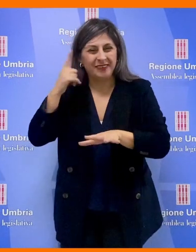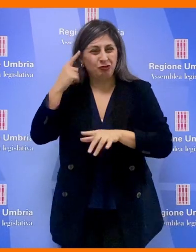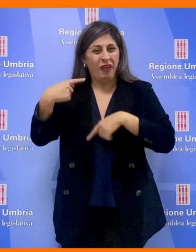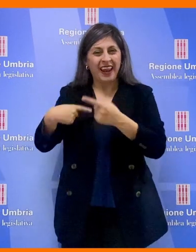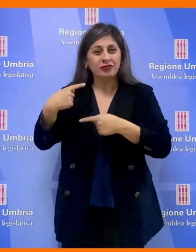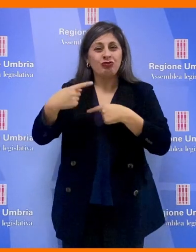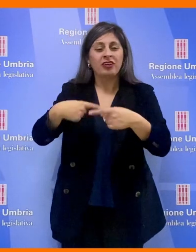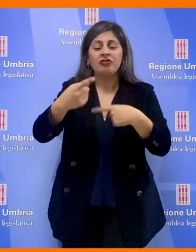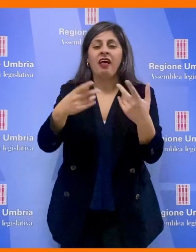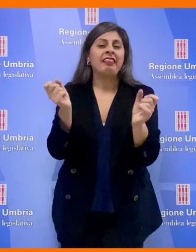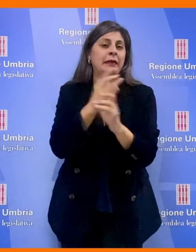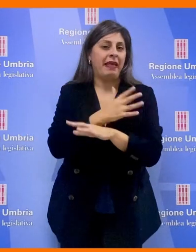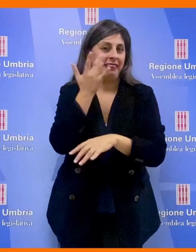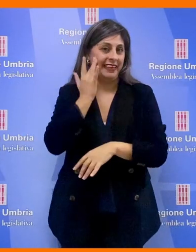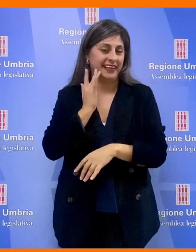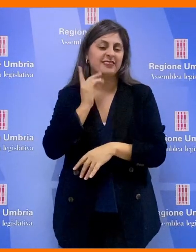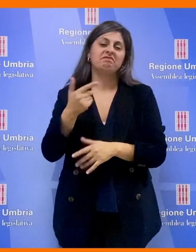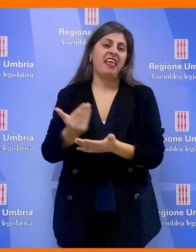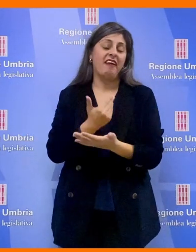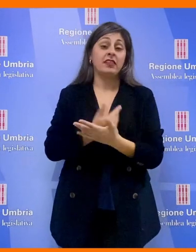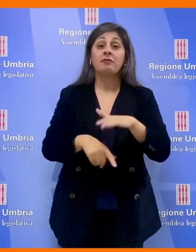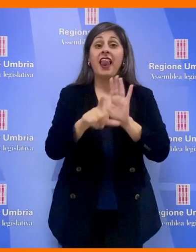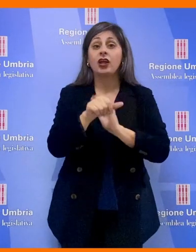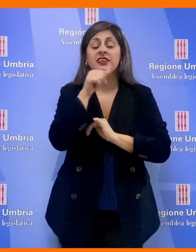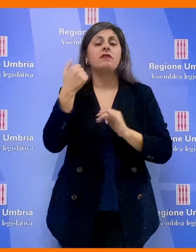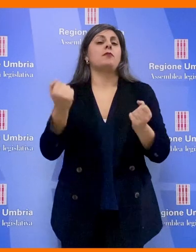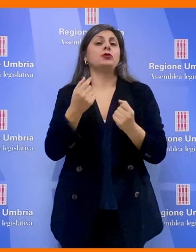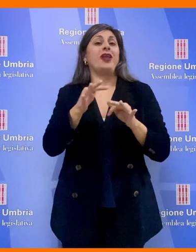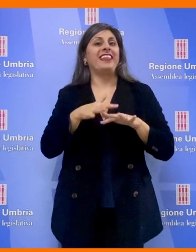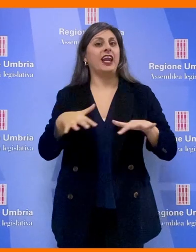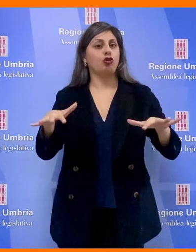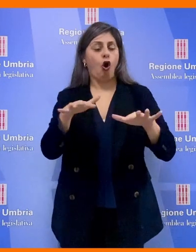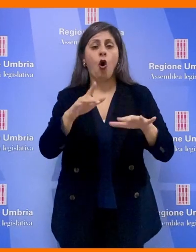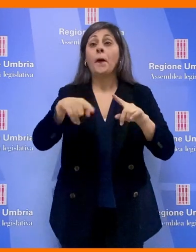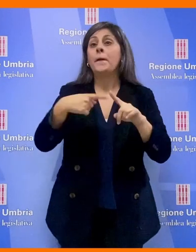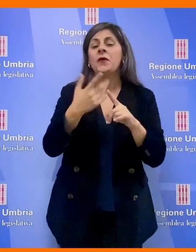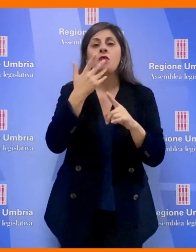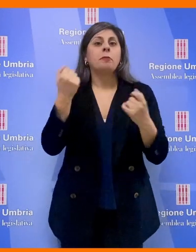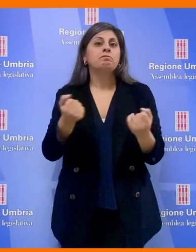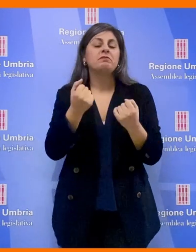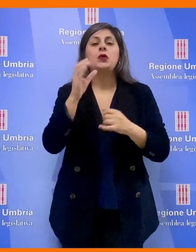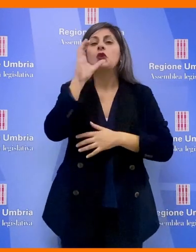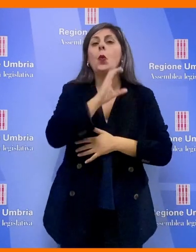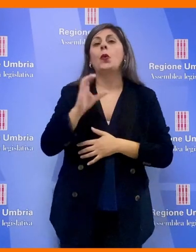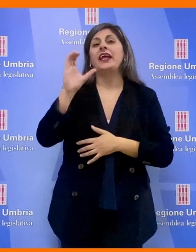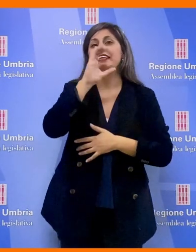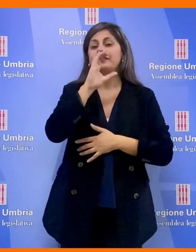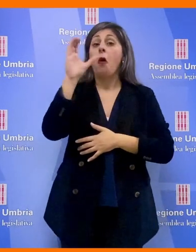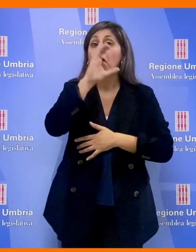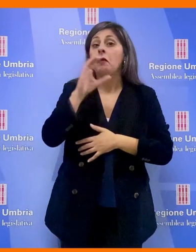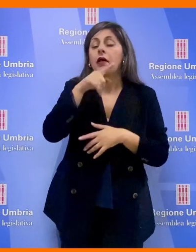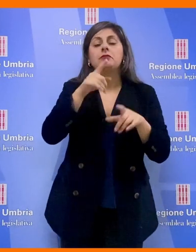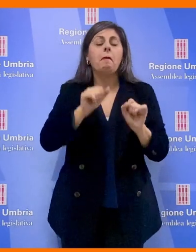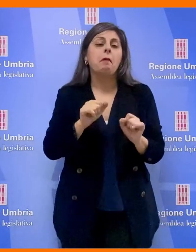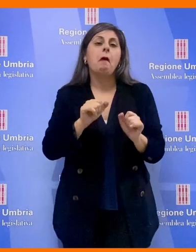generazione di essere dimenticato. La legge vuole promuovere i territori, vuole promuovere soprattutto un turismo che possa essere anche